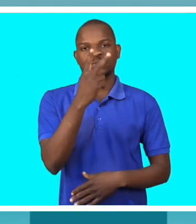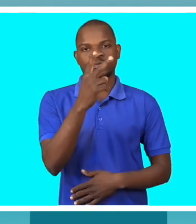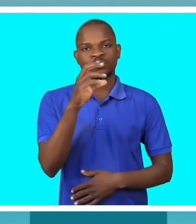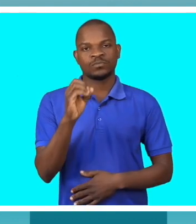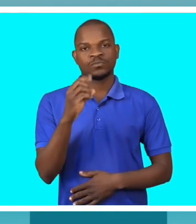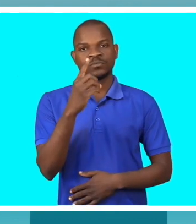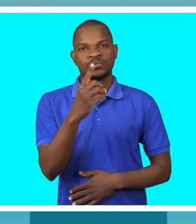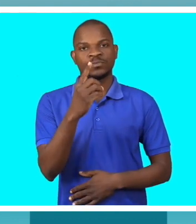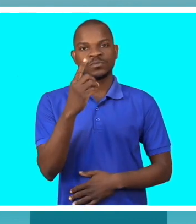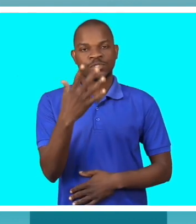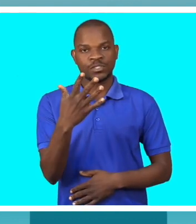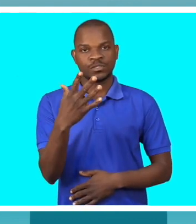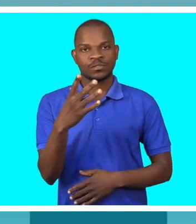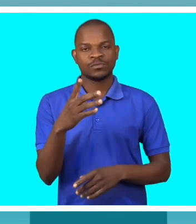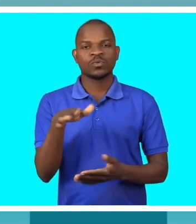no distrito de Magudo.